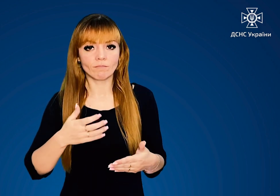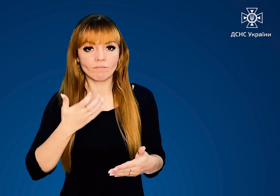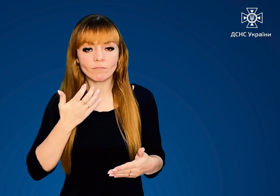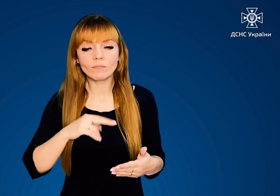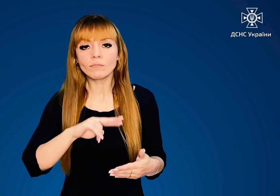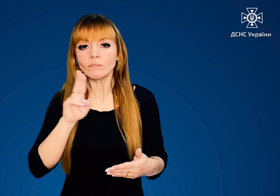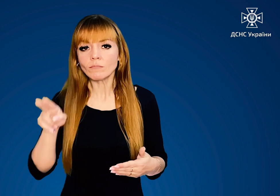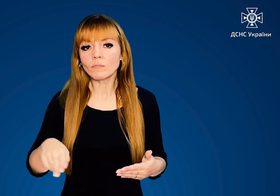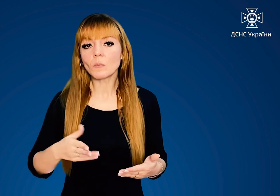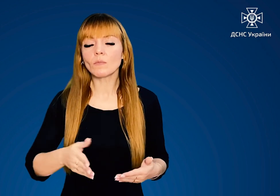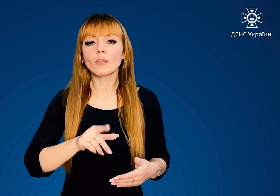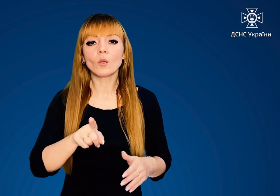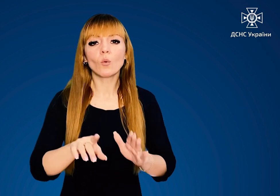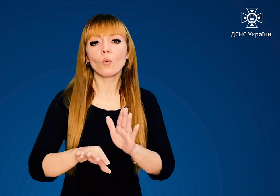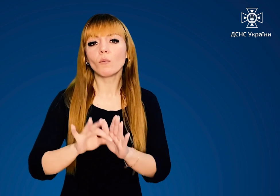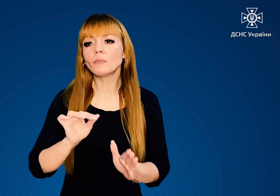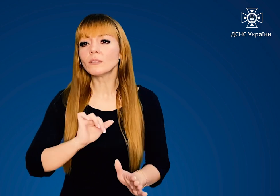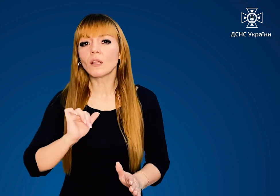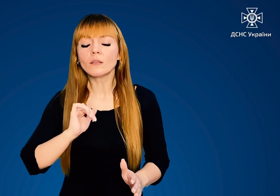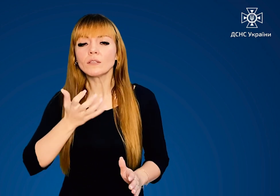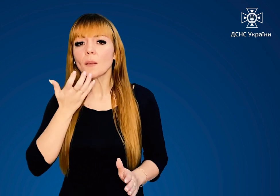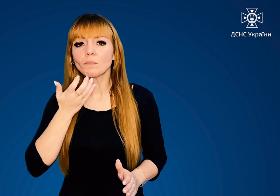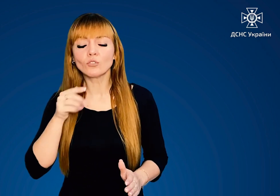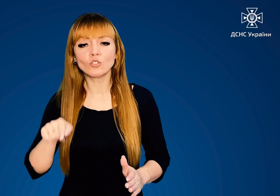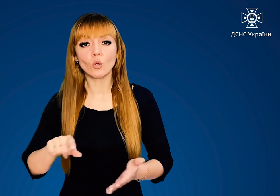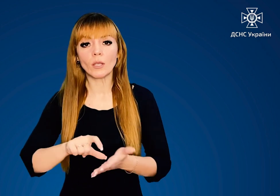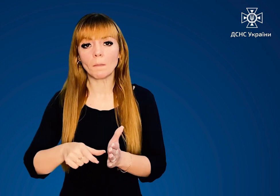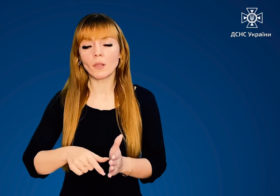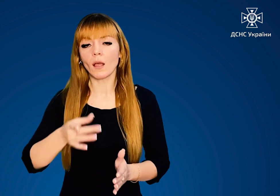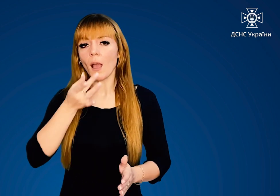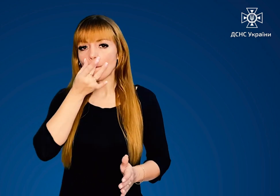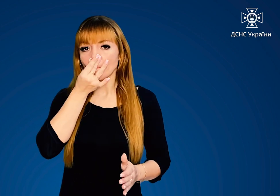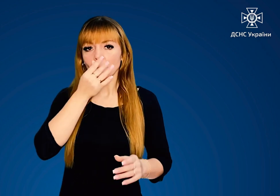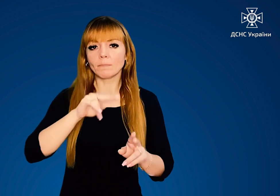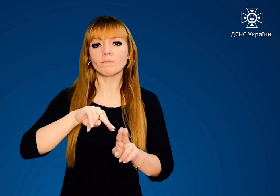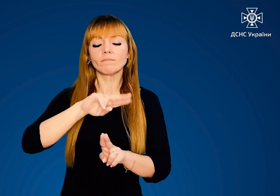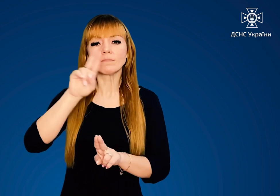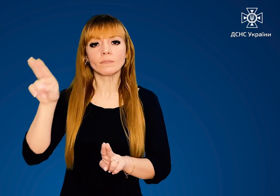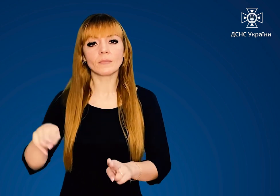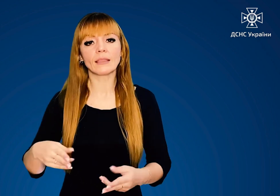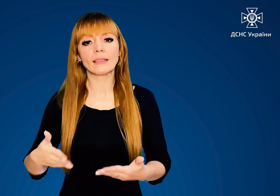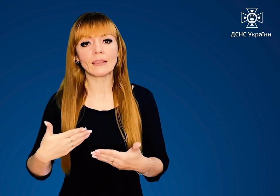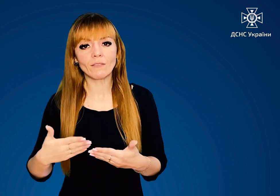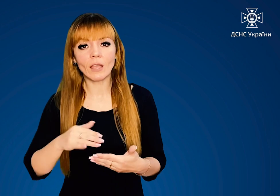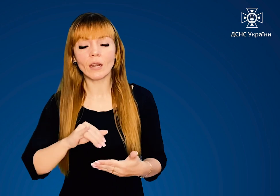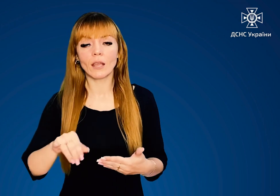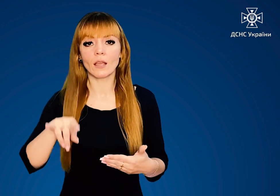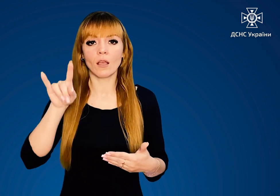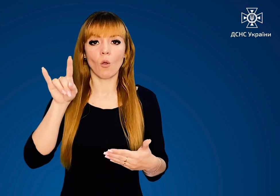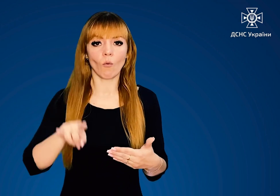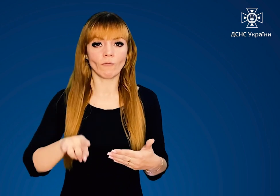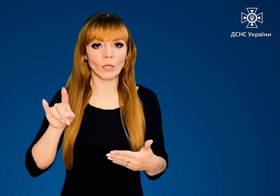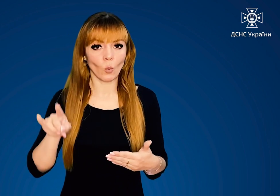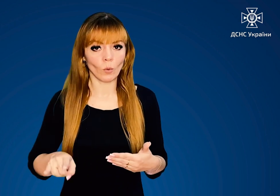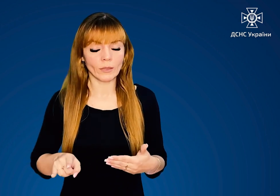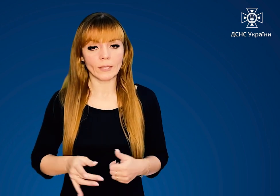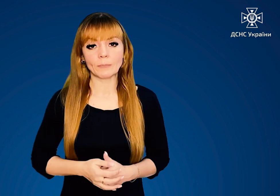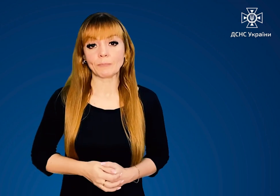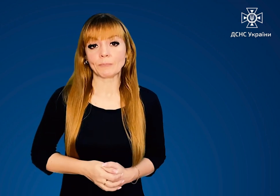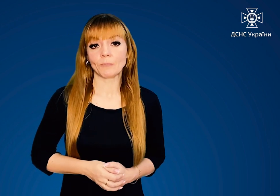Оберіть найтеплішу кімнату помешкання. Герметизуйте щелини у дверних та віконних рамах житла